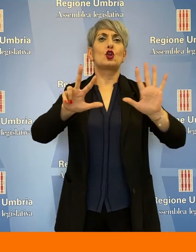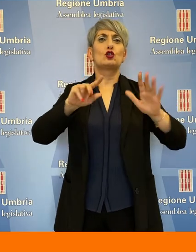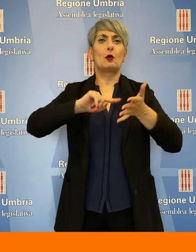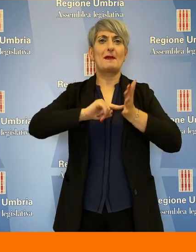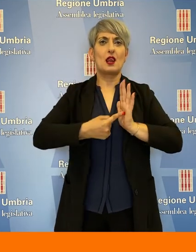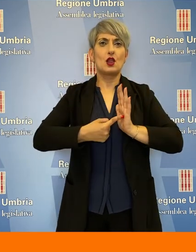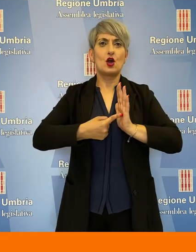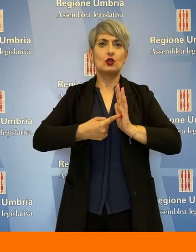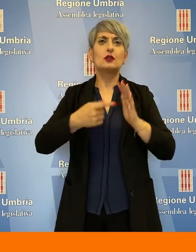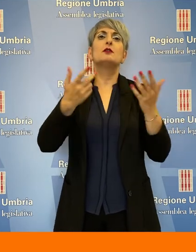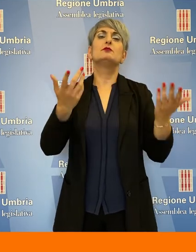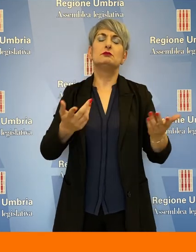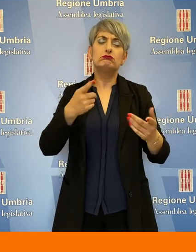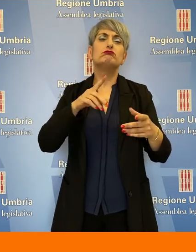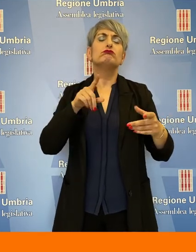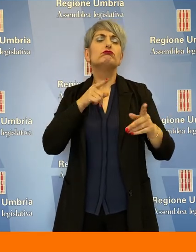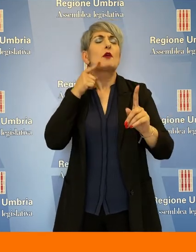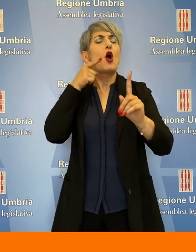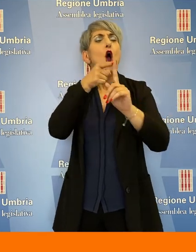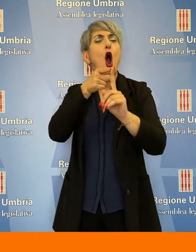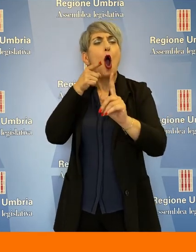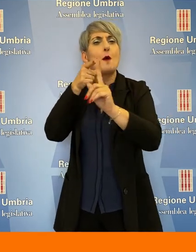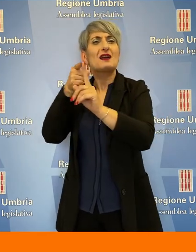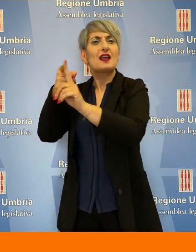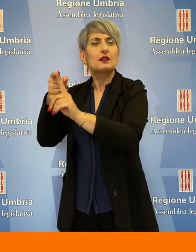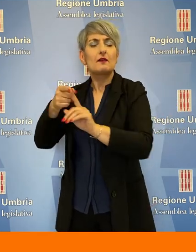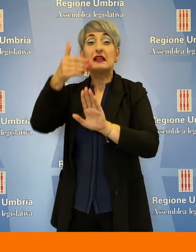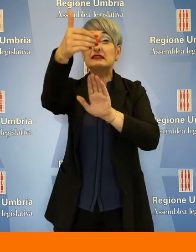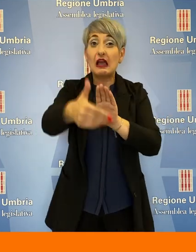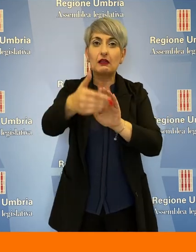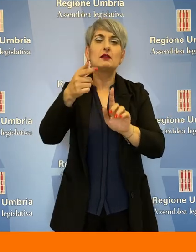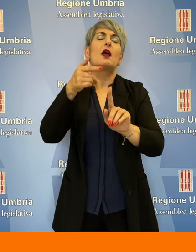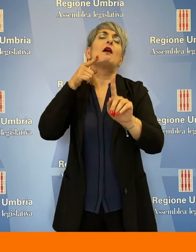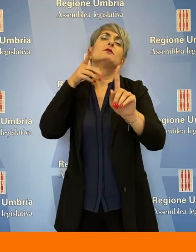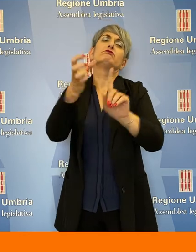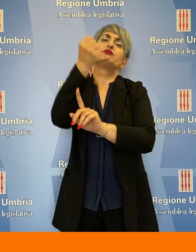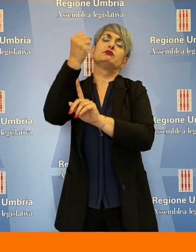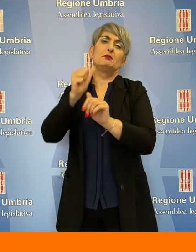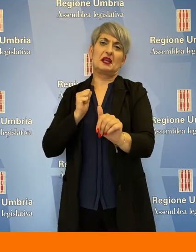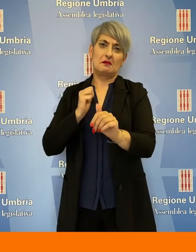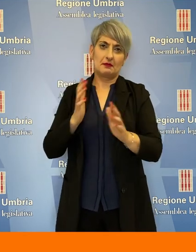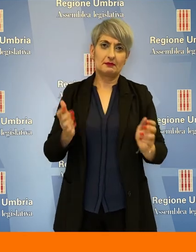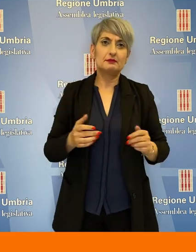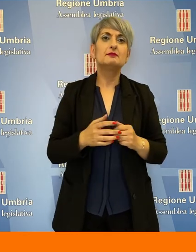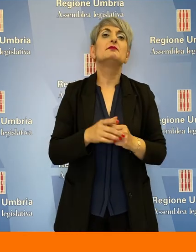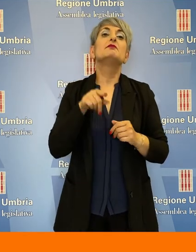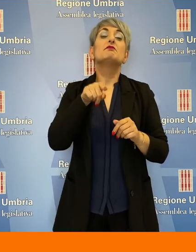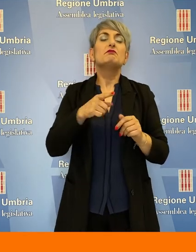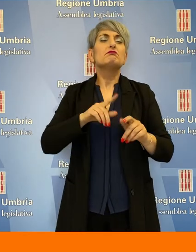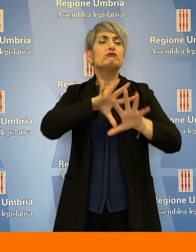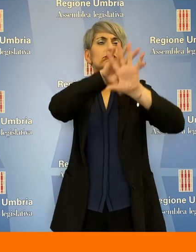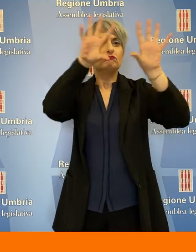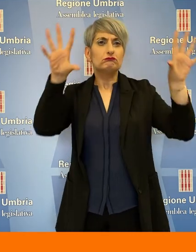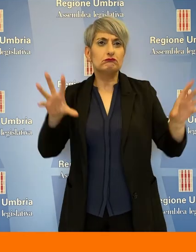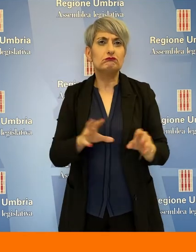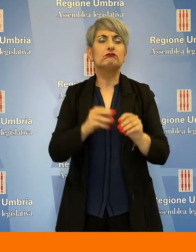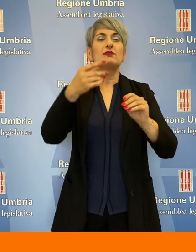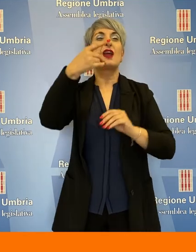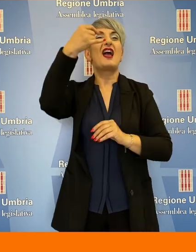928 milioni, ha conseguito i target in anticipo rispetto alle scadenze. L'ammontare dei pagamenti a